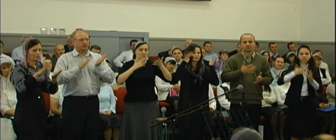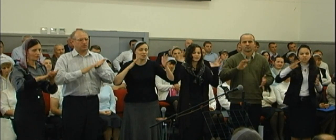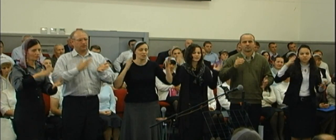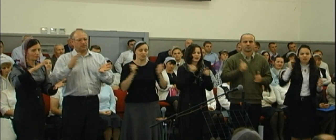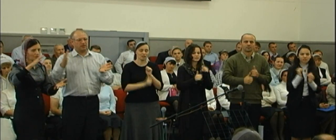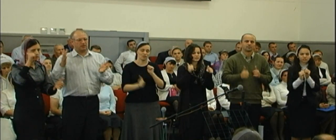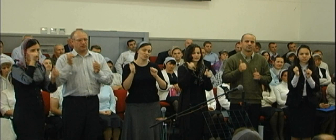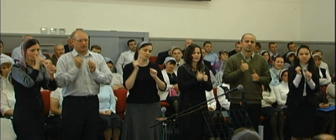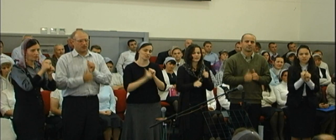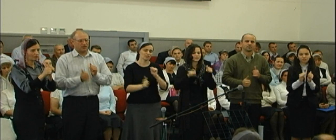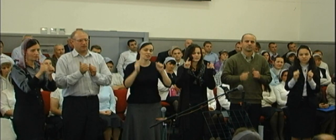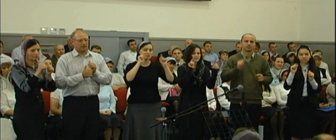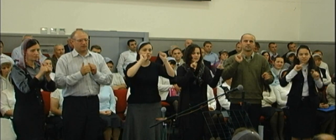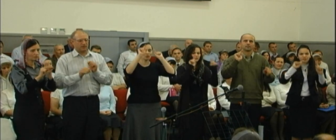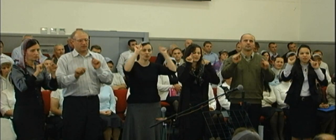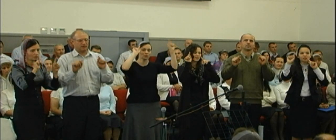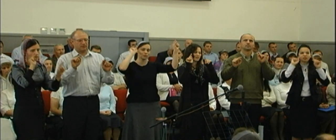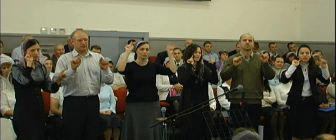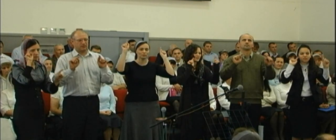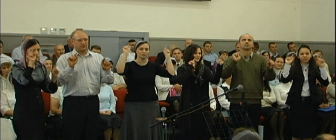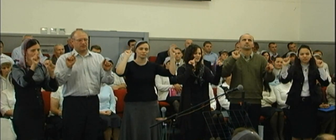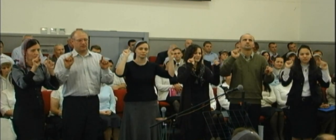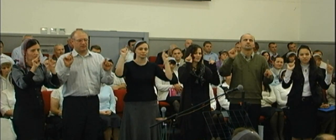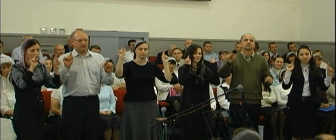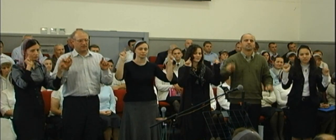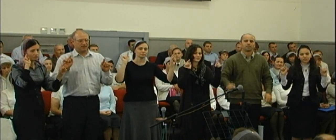ярче каждая звезда